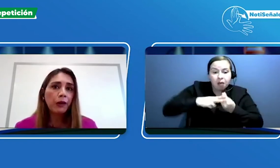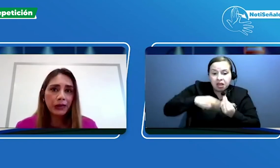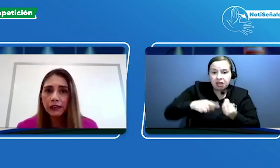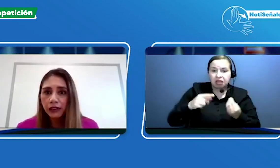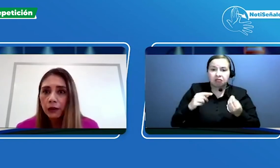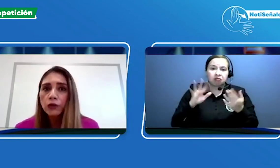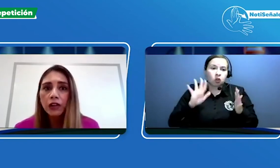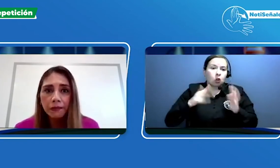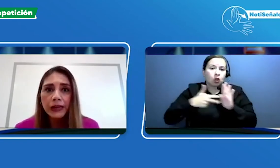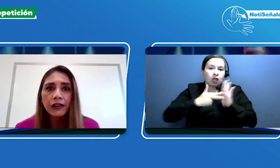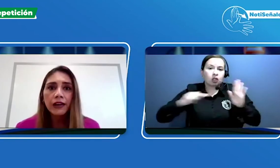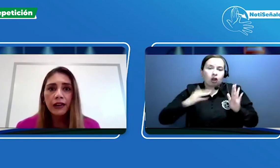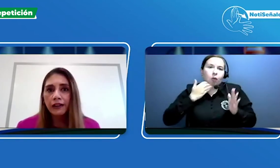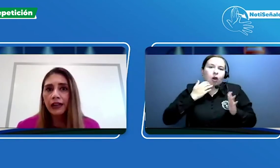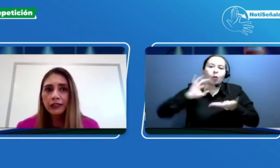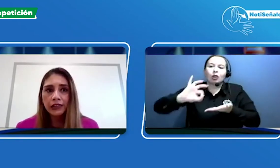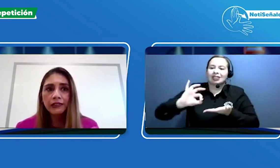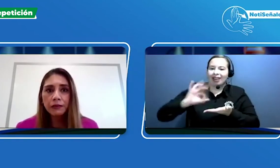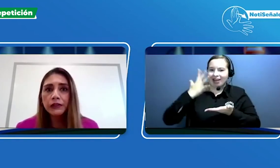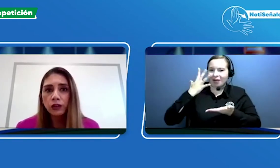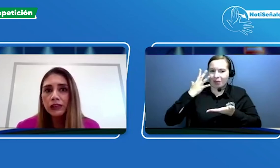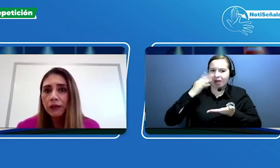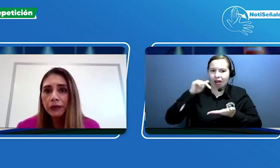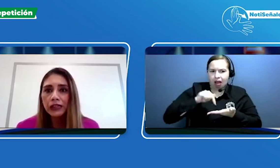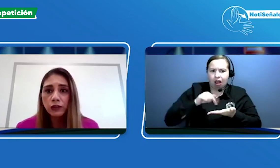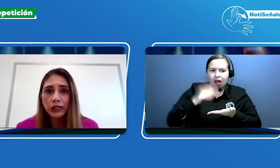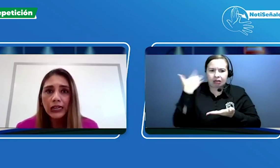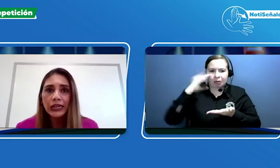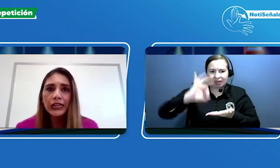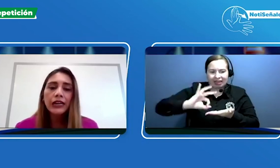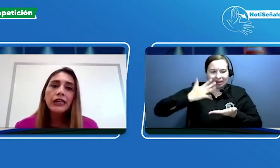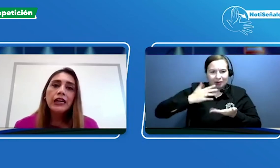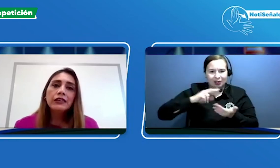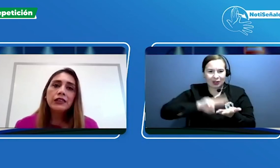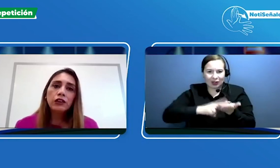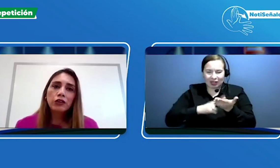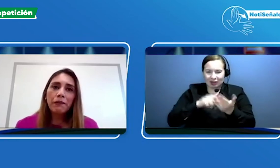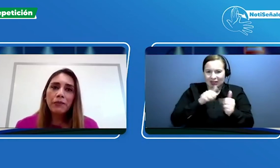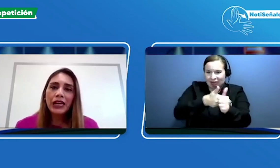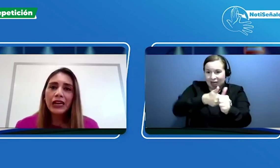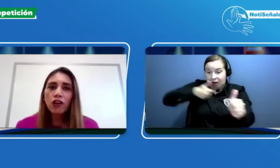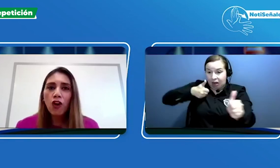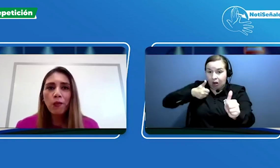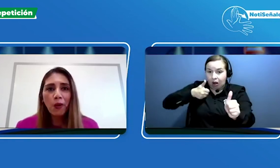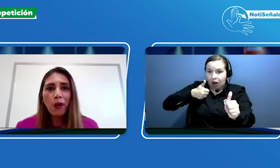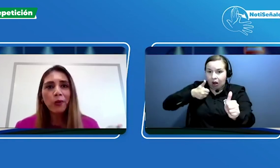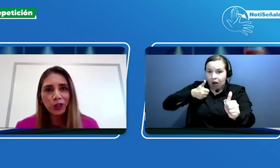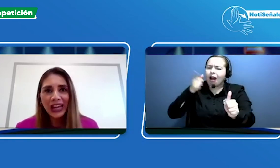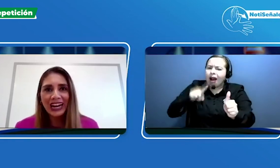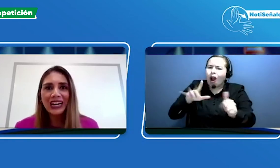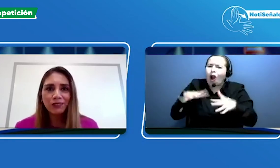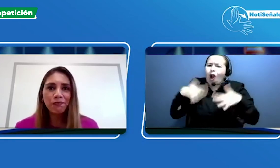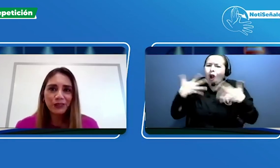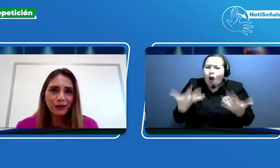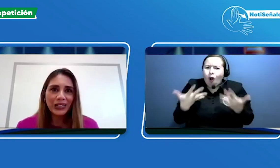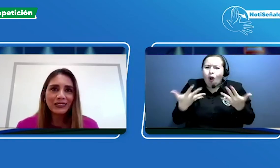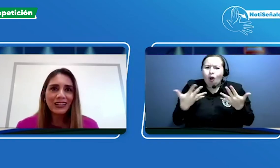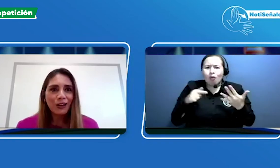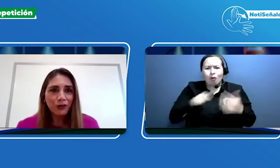el aplicativo Servir, que es el servicio de interpretación en línea, sino también en cómo abordar a las personas con